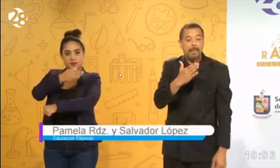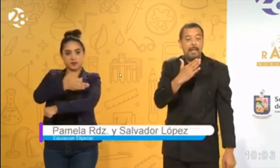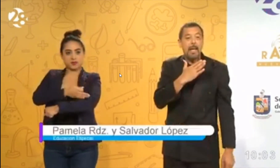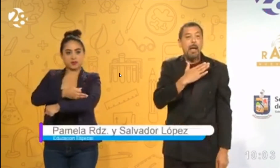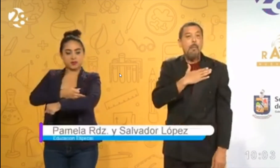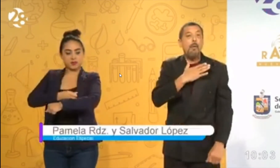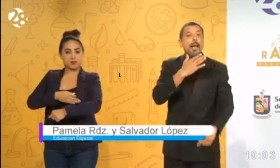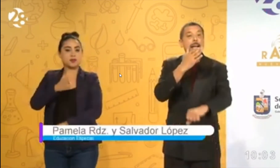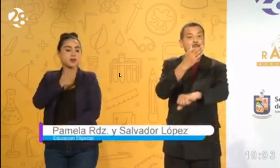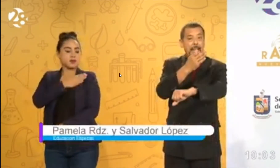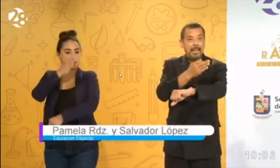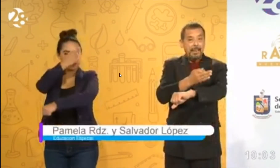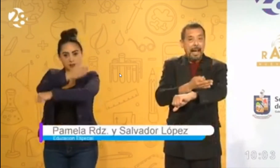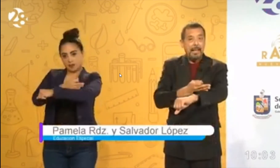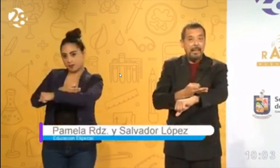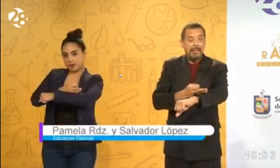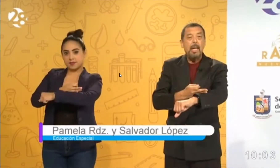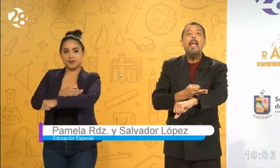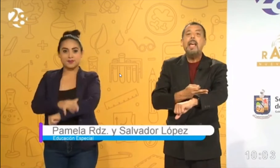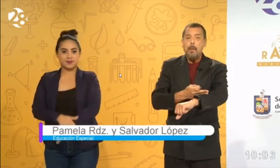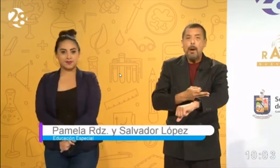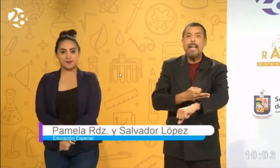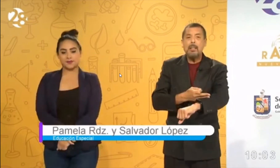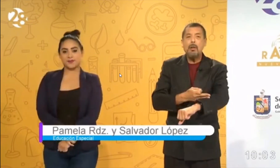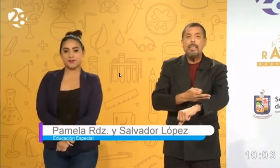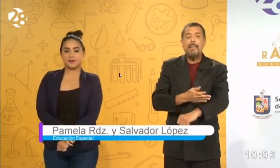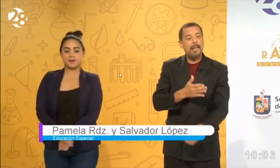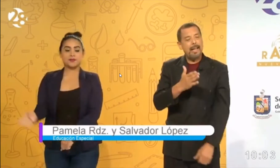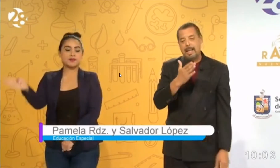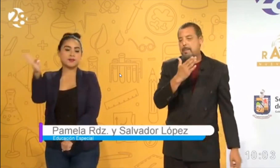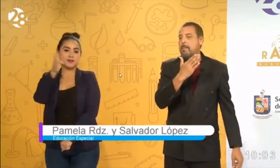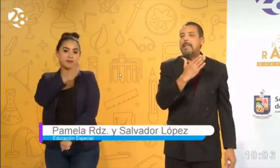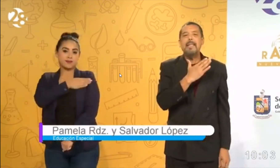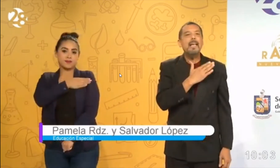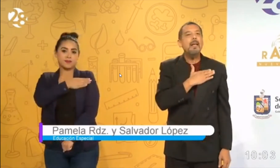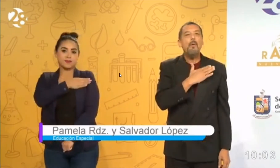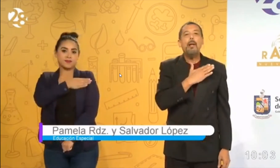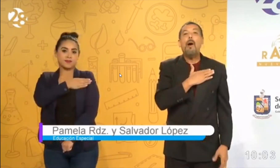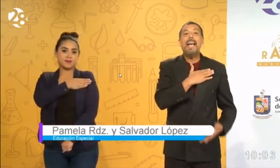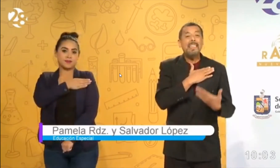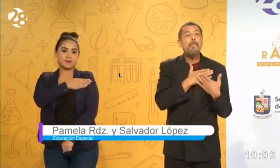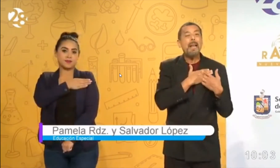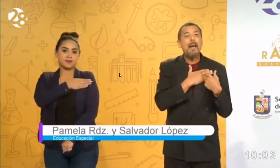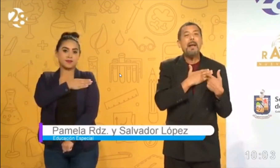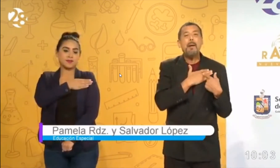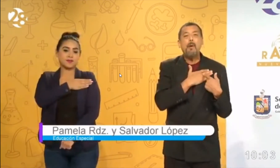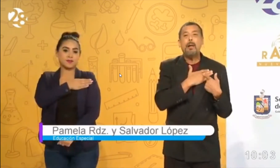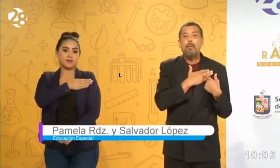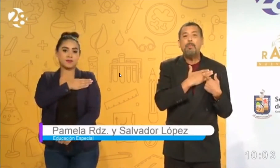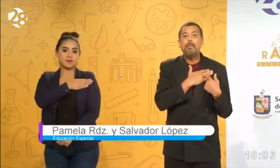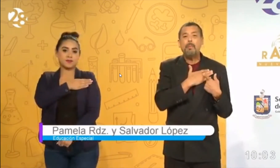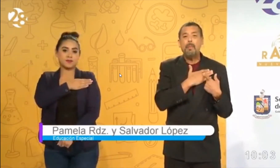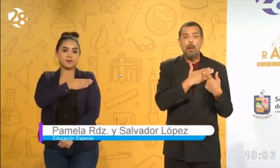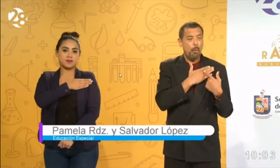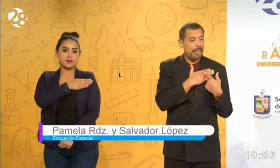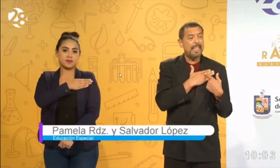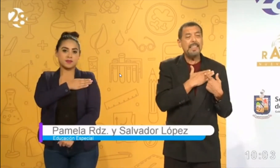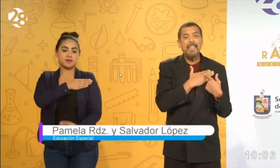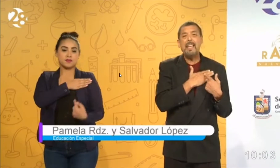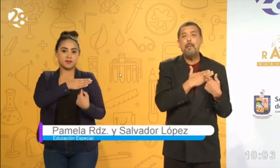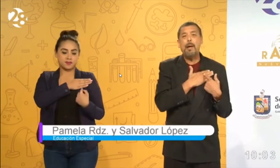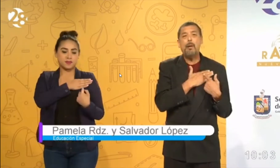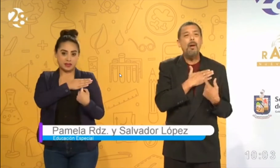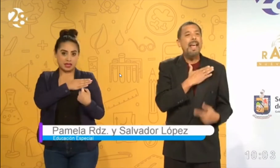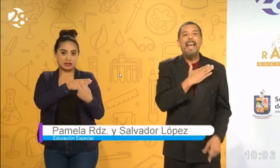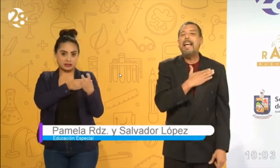Nuevamente, buenas tardes. Y buenas noches es la misma seña de bueno. Esta palabra de bueno o esta